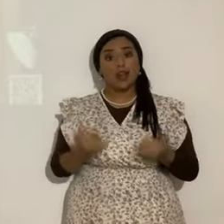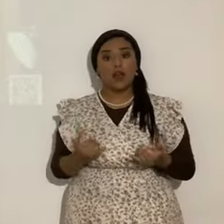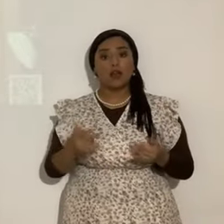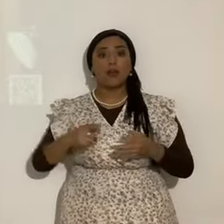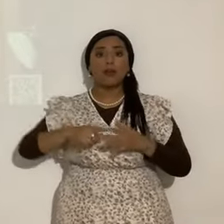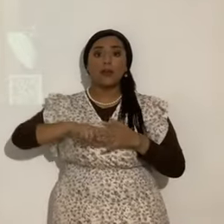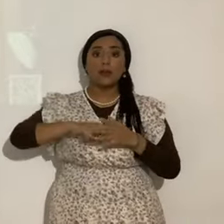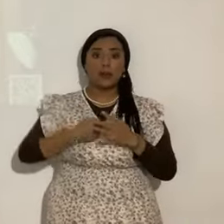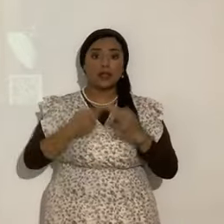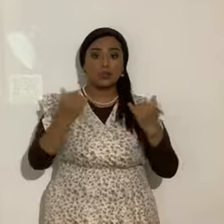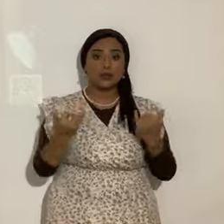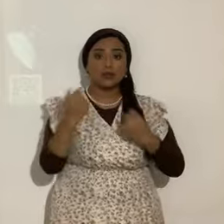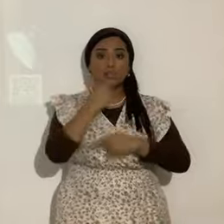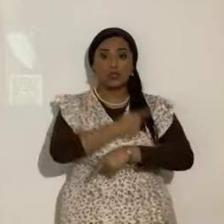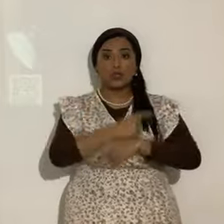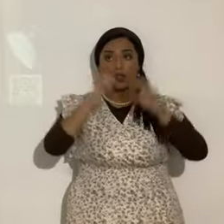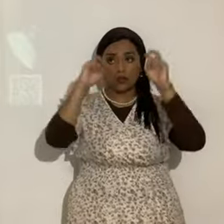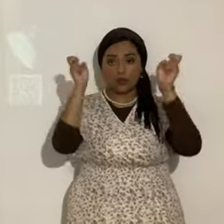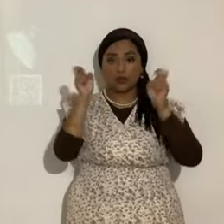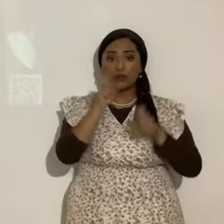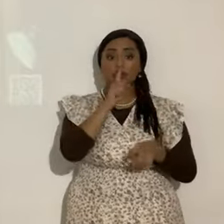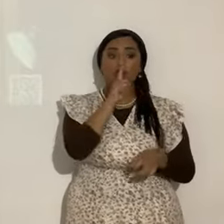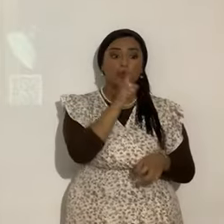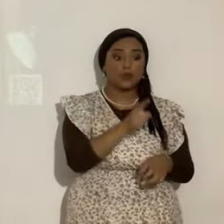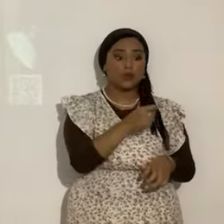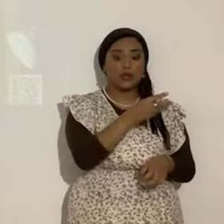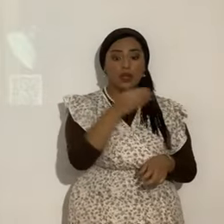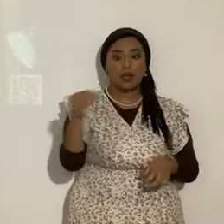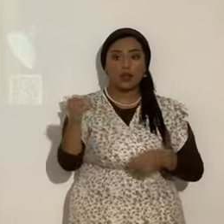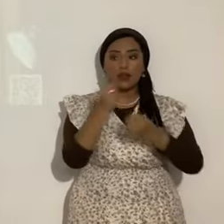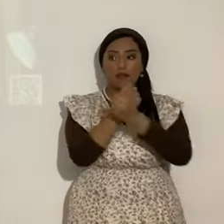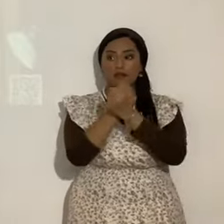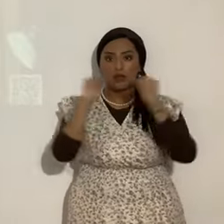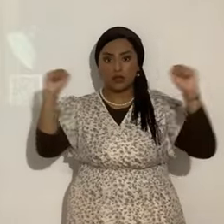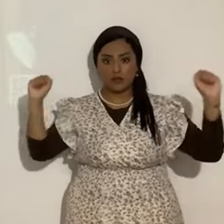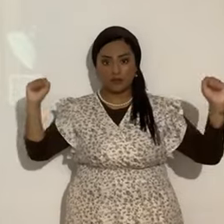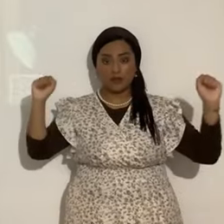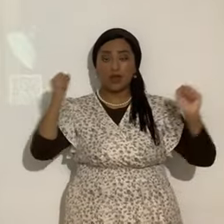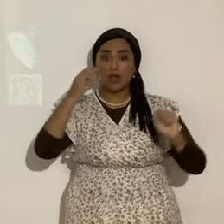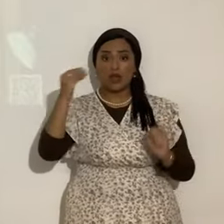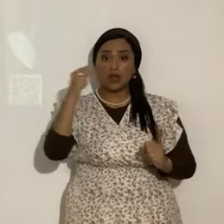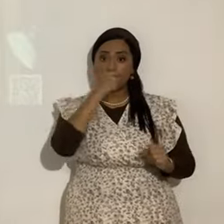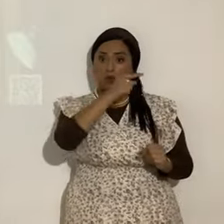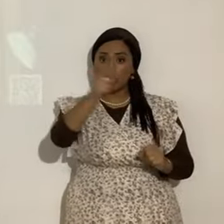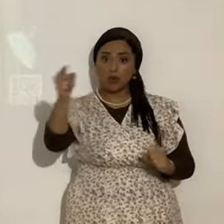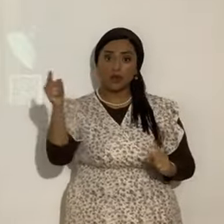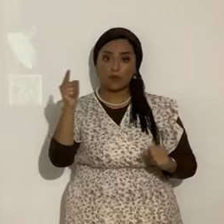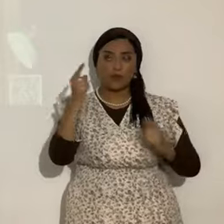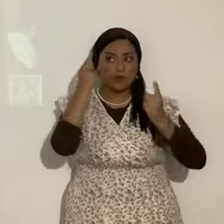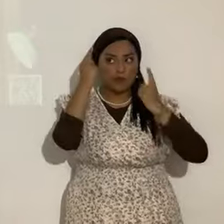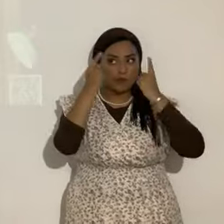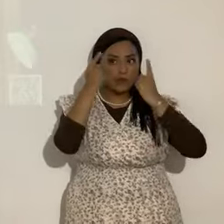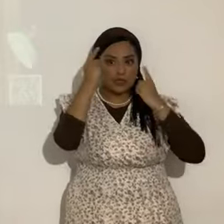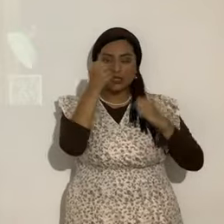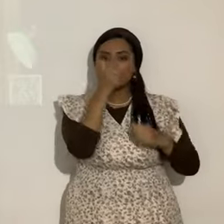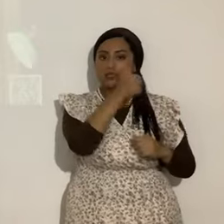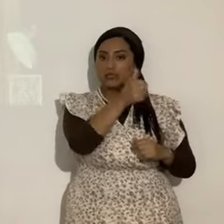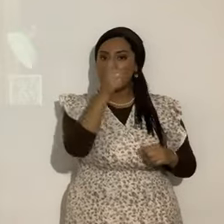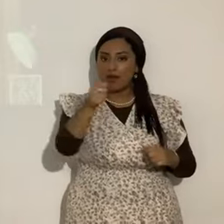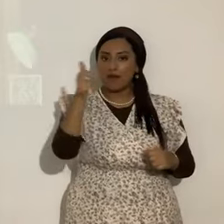iniciar este tema. De verdad. Y libertad. Y ustedes. Se van a calificar. Cada uno. De los hermanos. De gozo